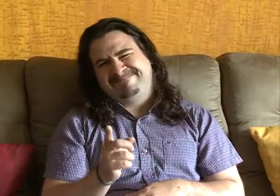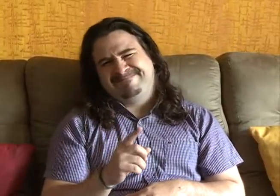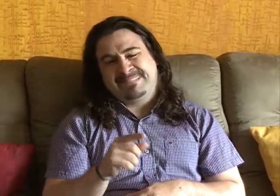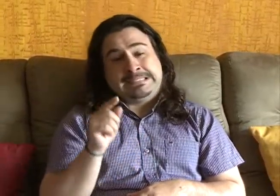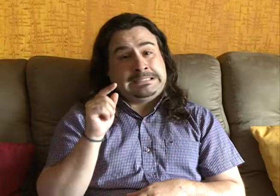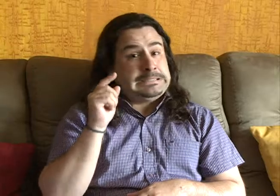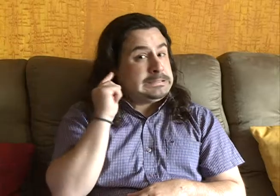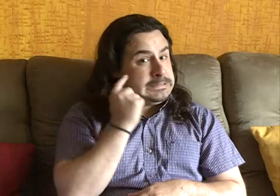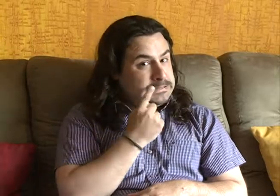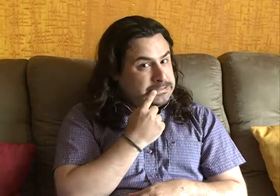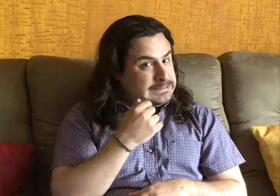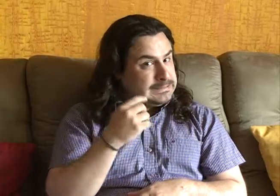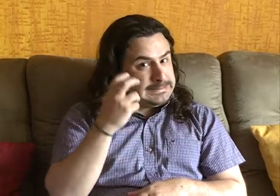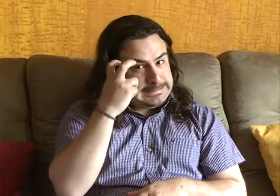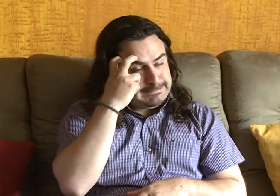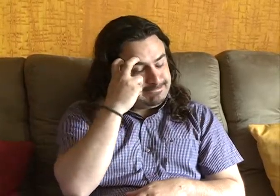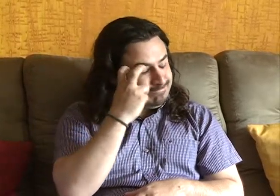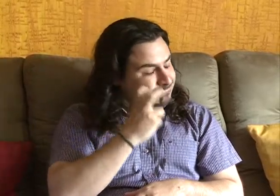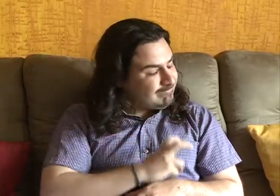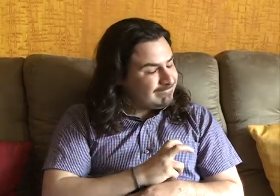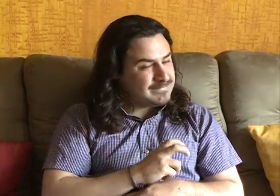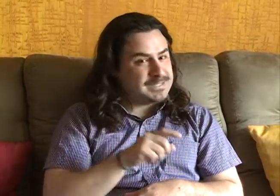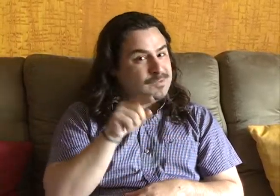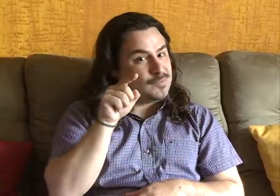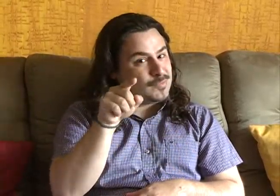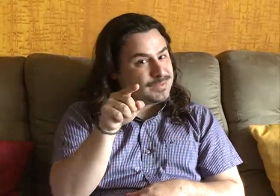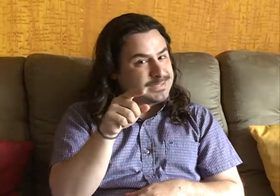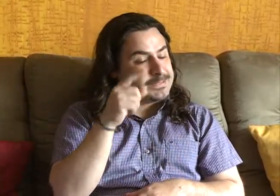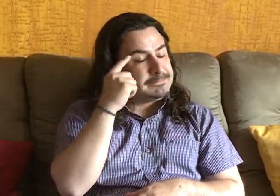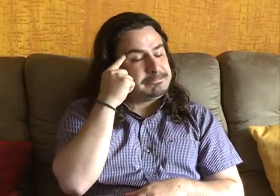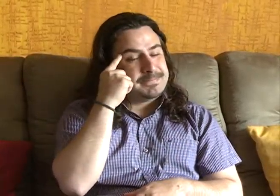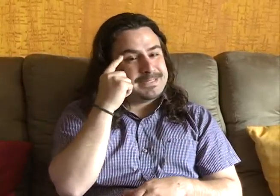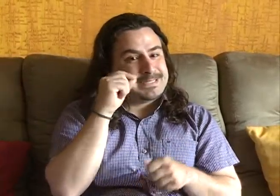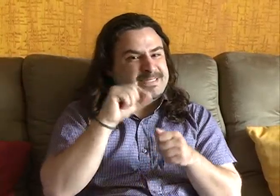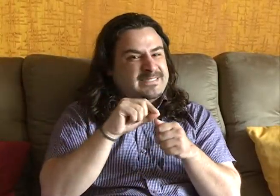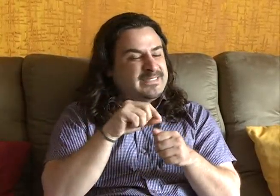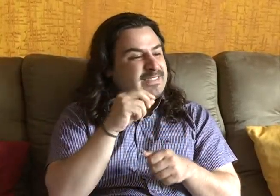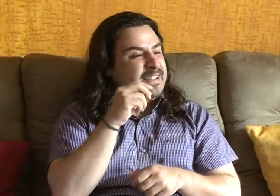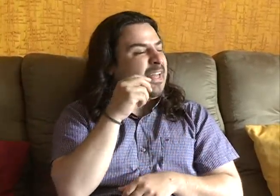As pessoas veem um surdo e ficam com pena, mas os surdos são muito espertos.